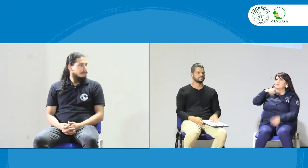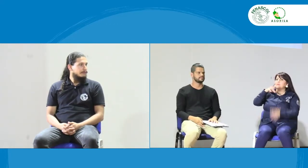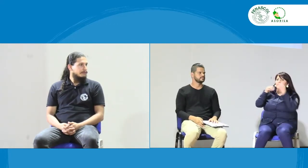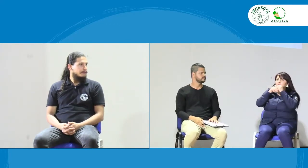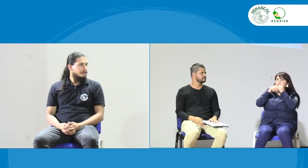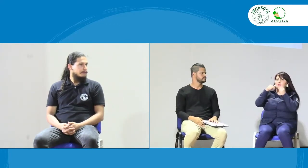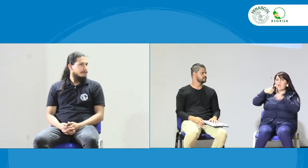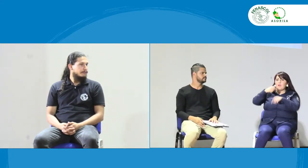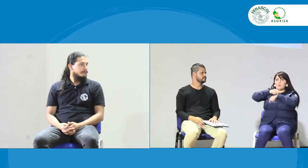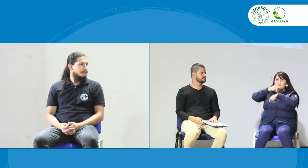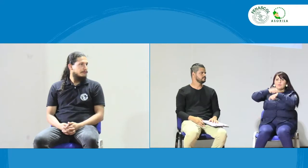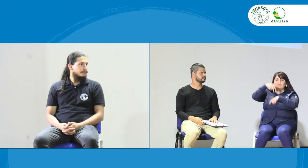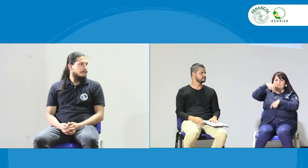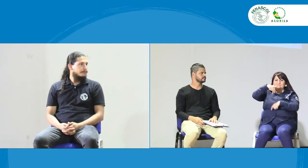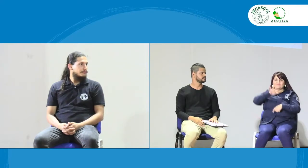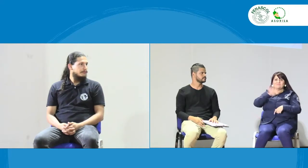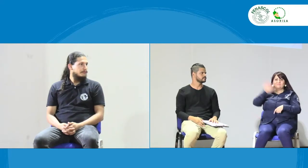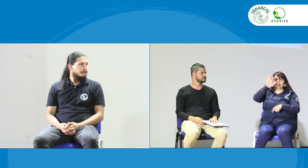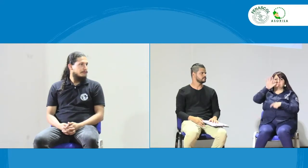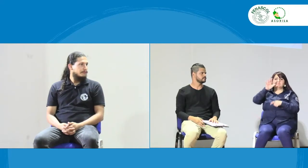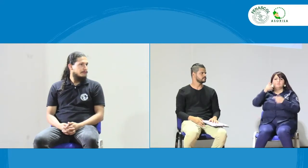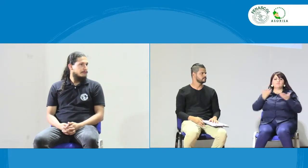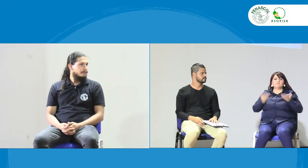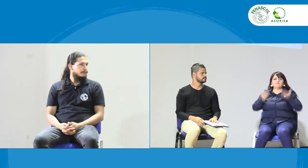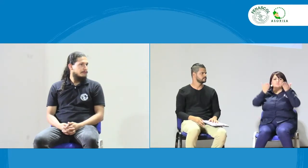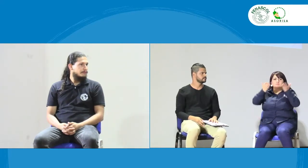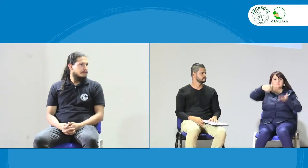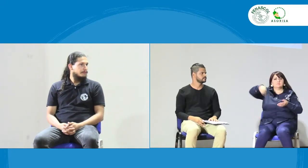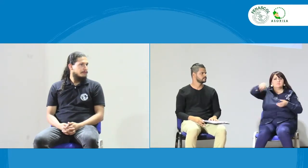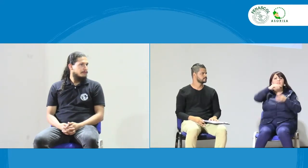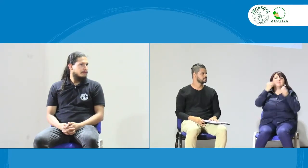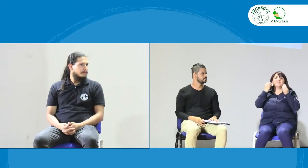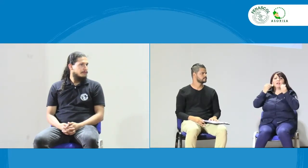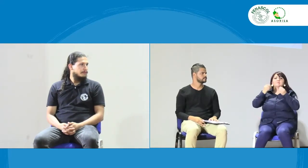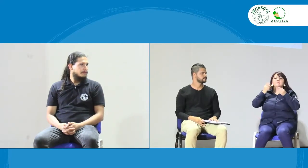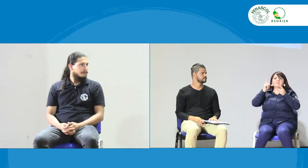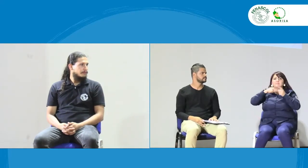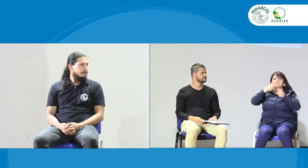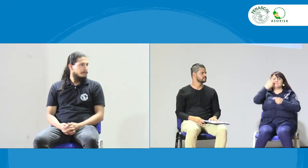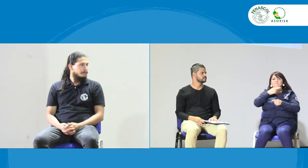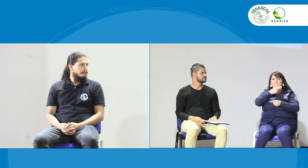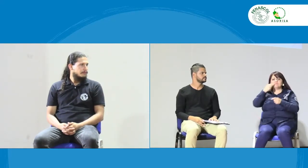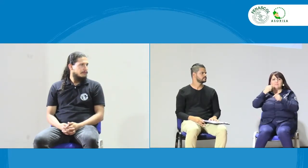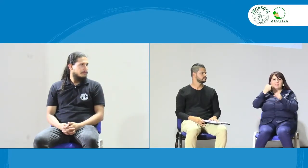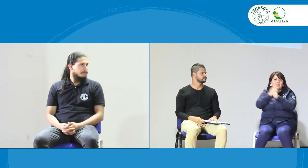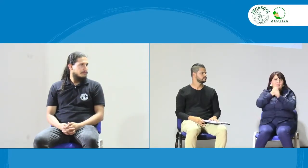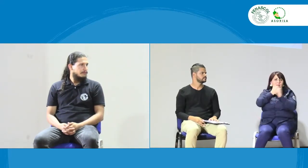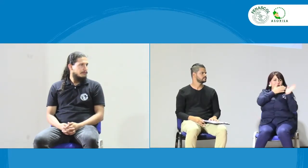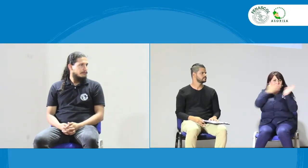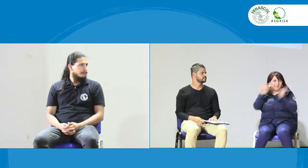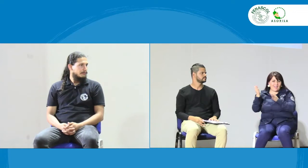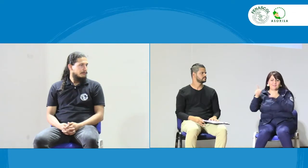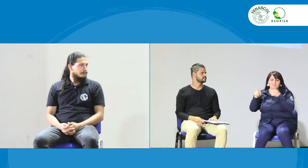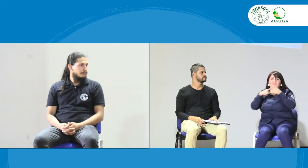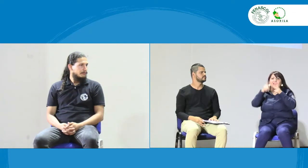es lo que genera este cambio. También otra cosa que agregar en estos momentos del CNJS, tiene el